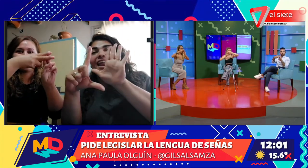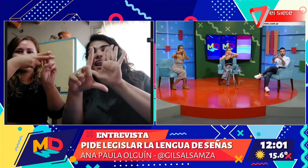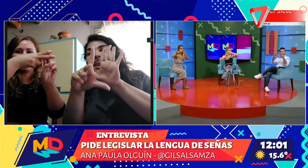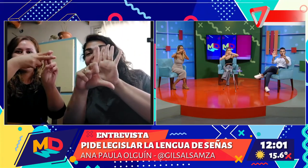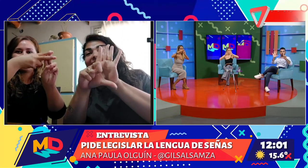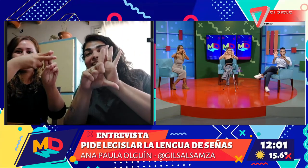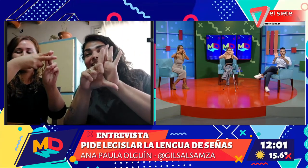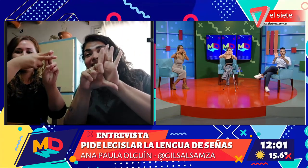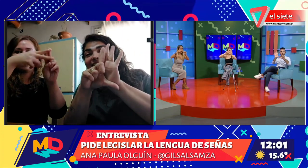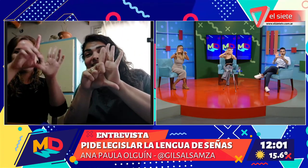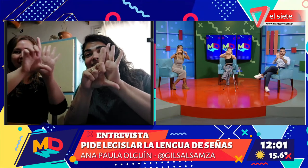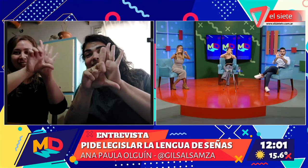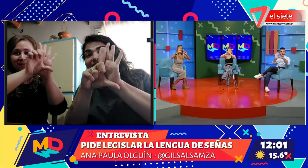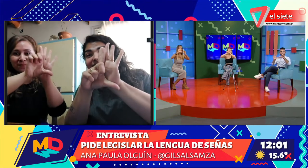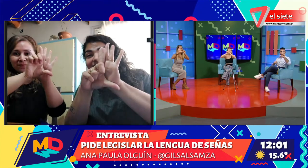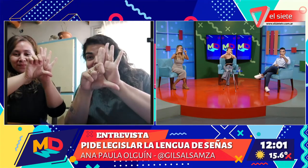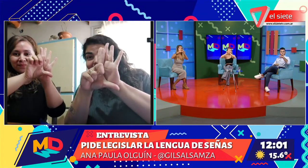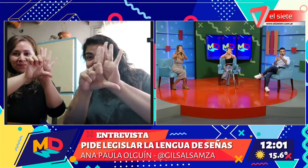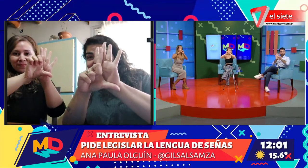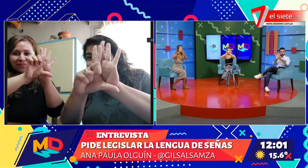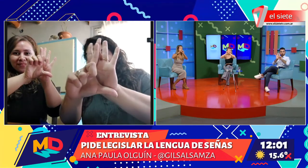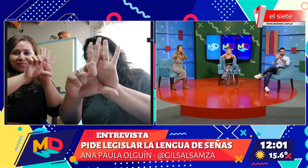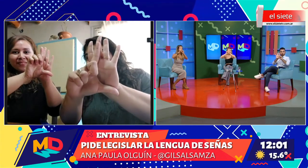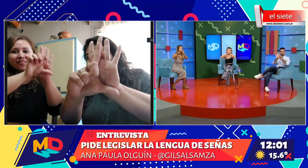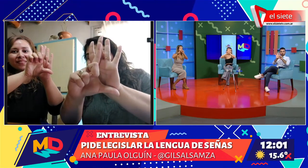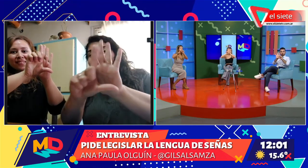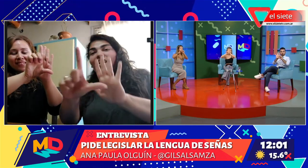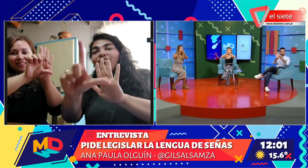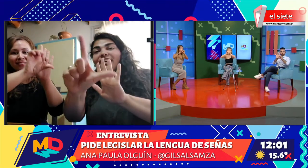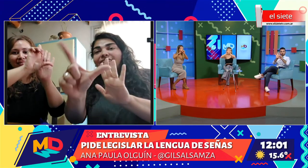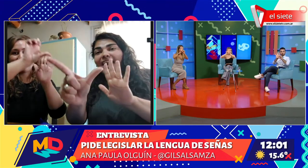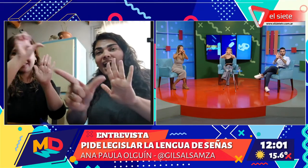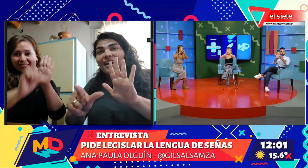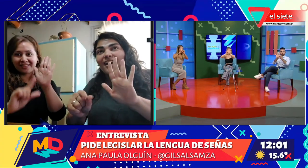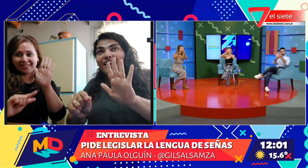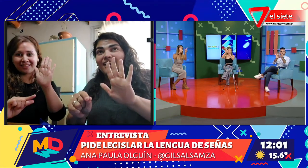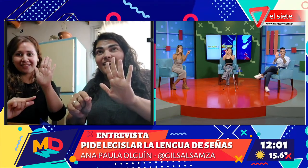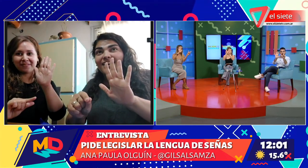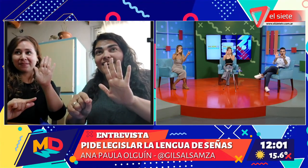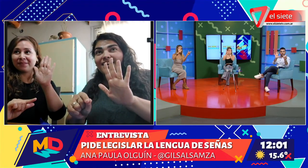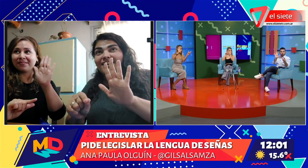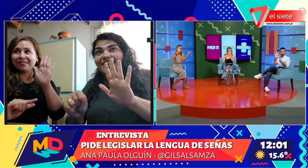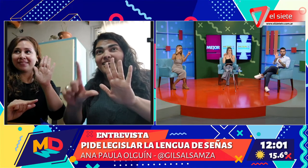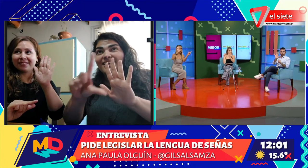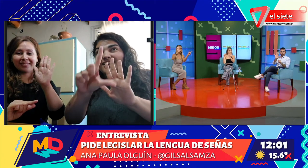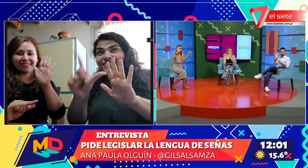Ley. Ajá, ley. Sí. Federal. Federal. Federal. Federal.